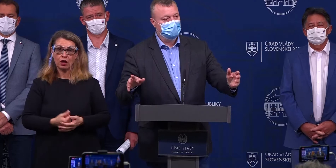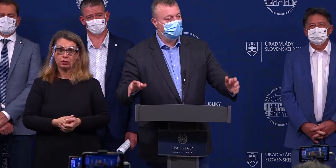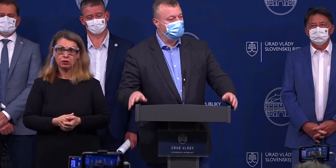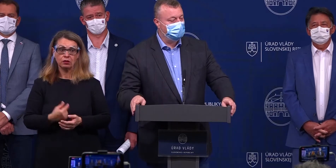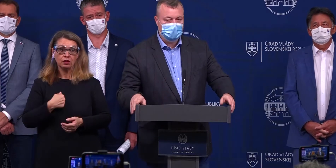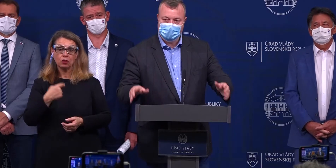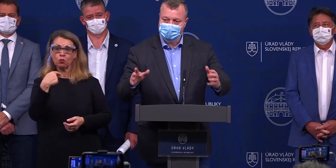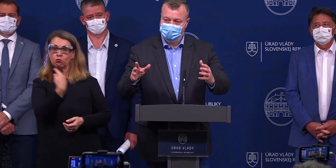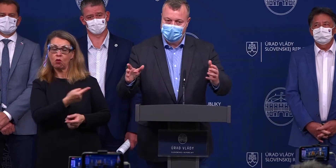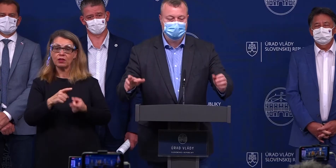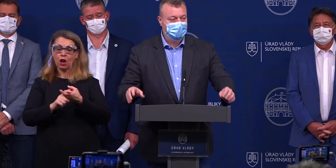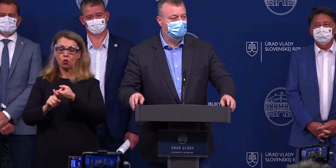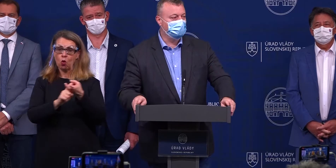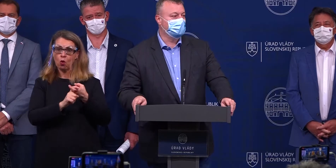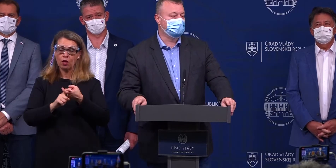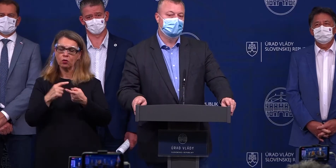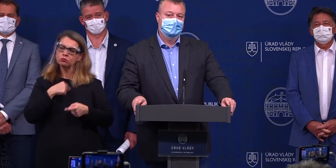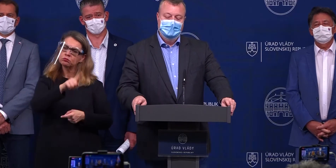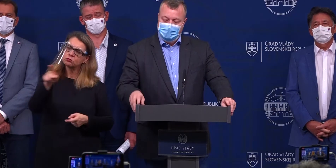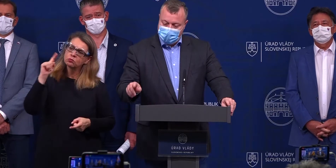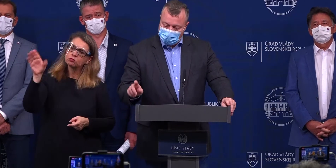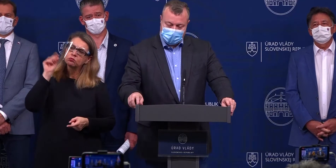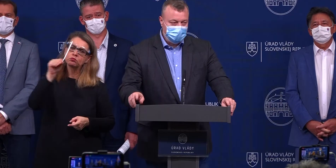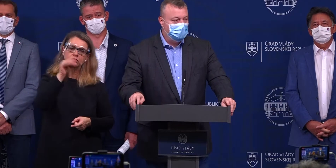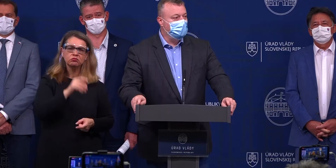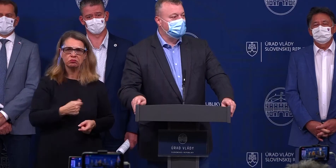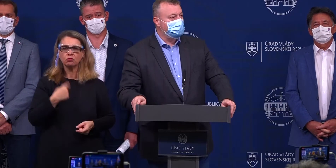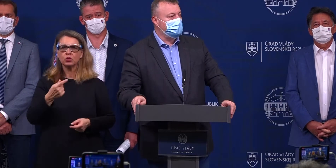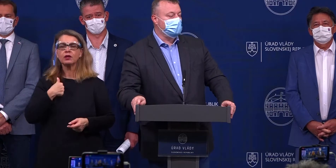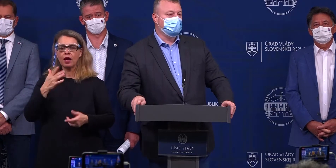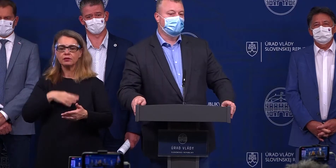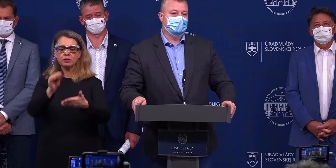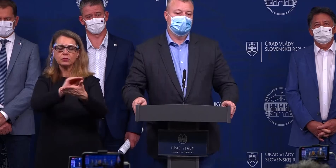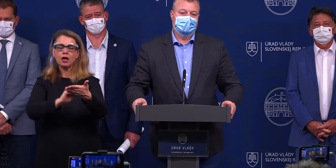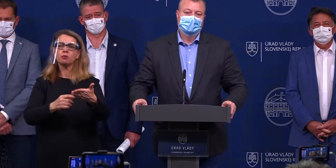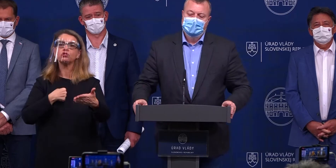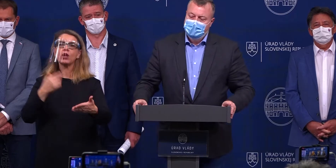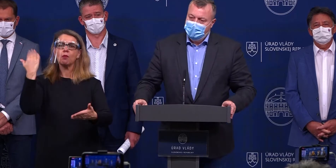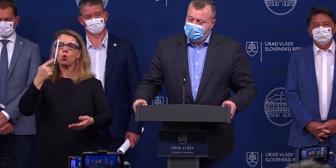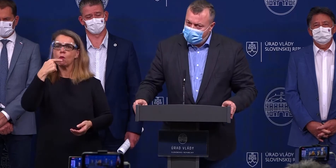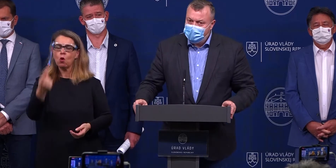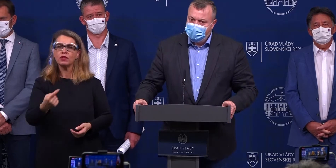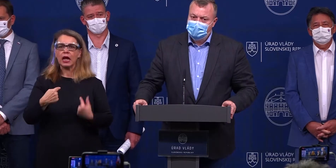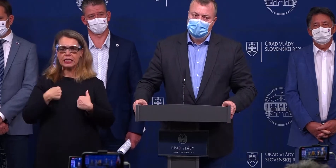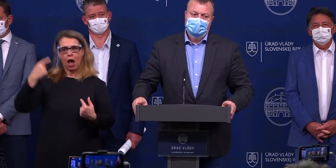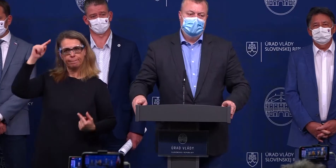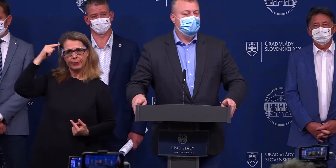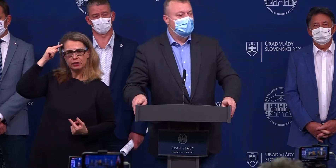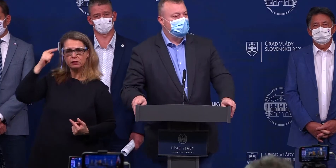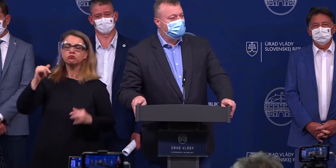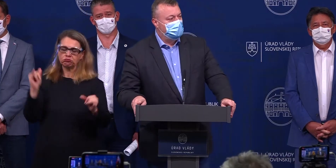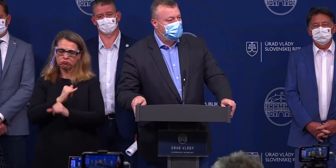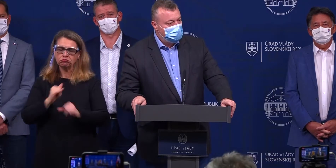Tak ja som kolegom povedal, keď som niektorých počúval, že viete čo, ja chcem, aby bolo v zápise, že som povedal, že ja si myslím, že